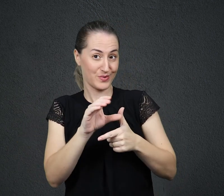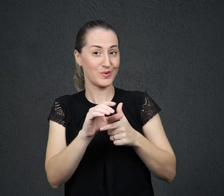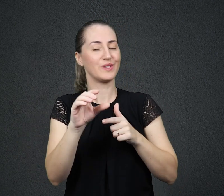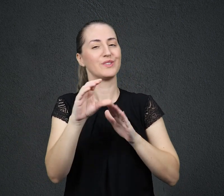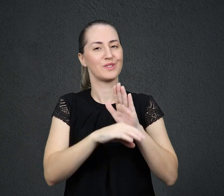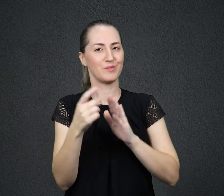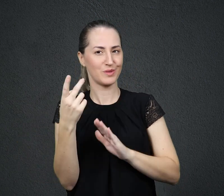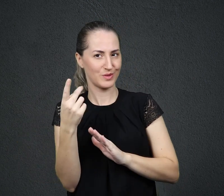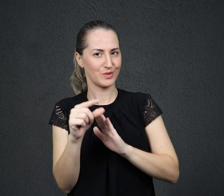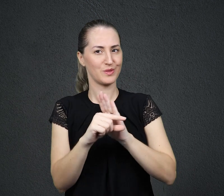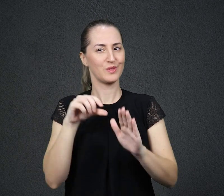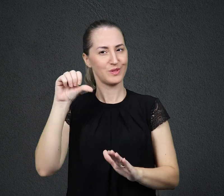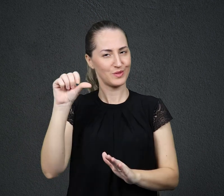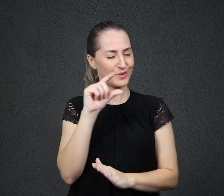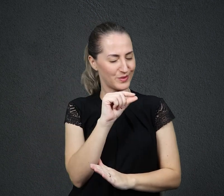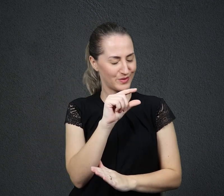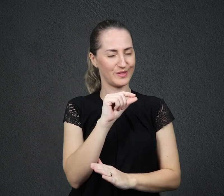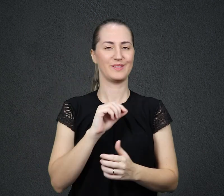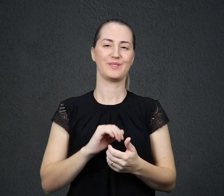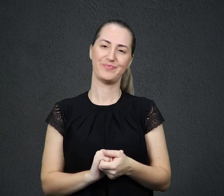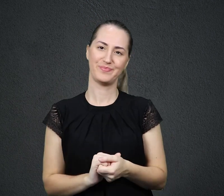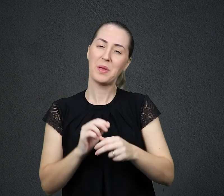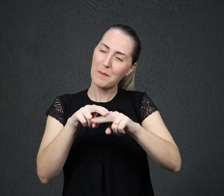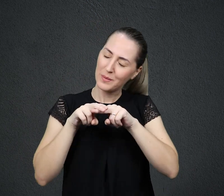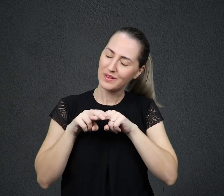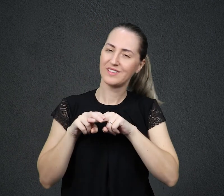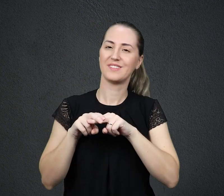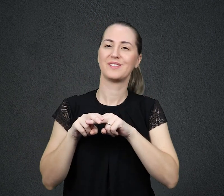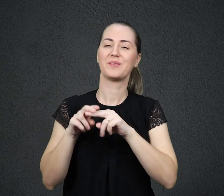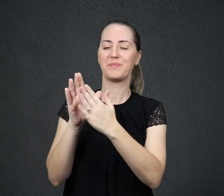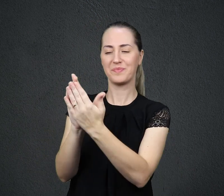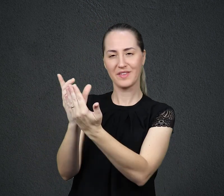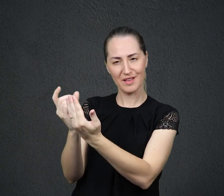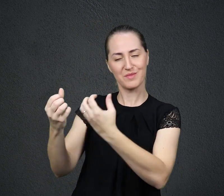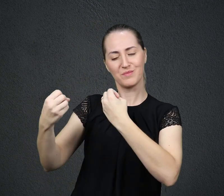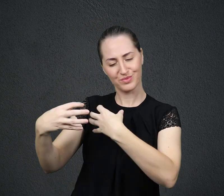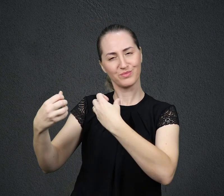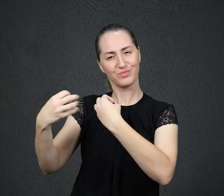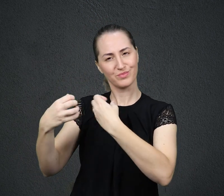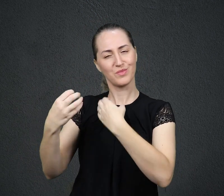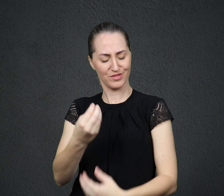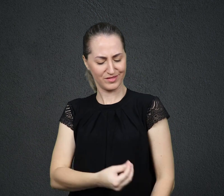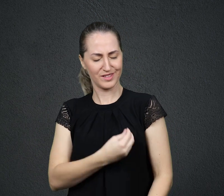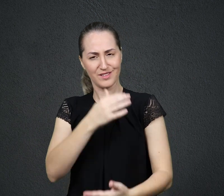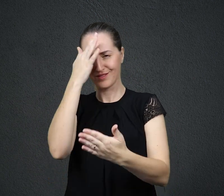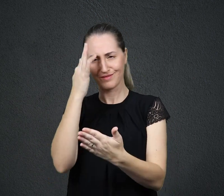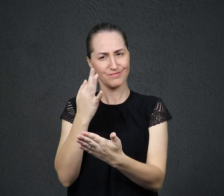instrução de viver pela fé, também tão enfatizada pela palavra de Deus, deixa claro que não dá para vencer as